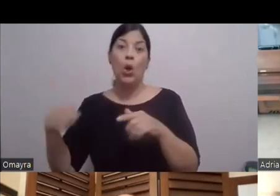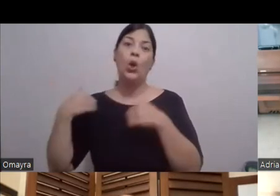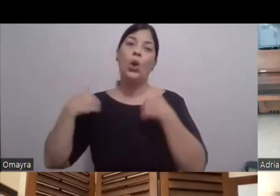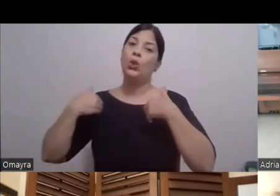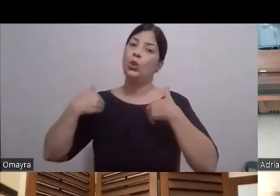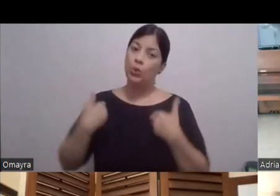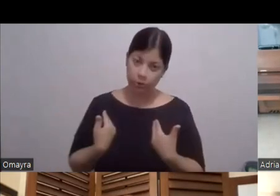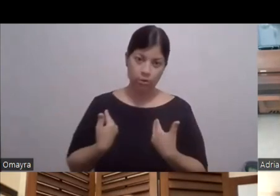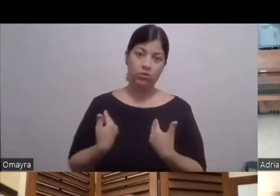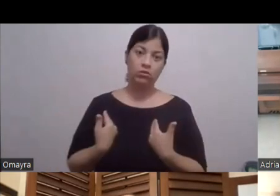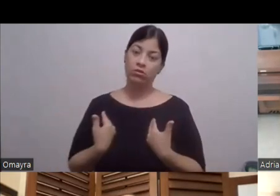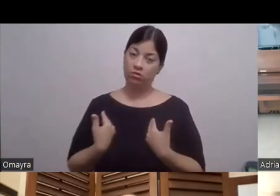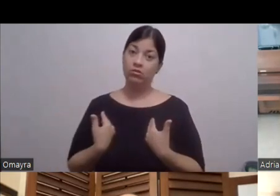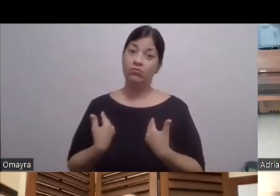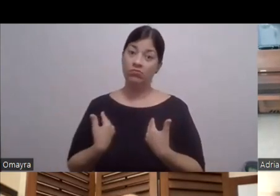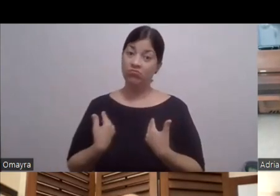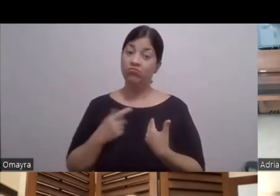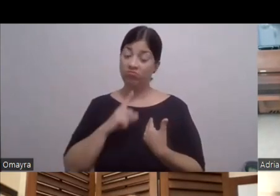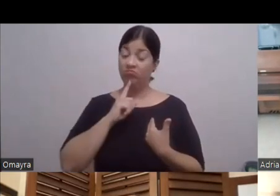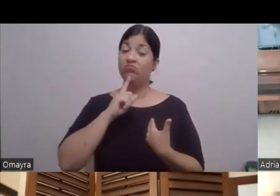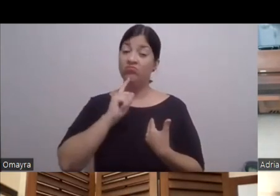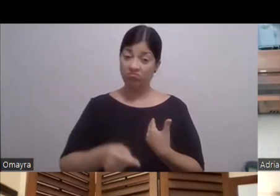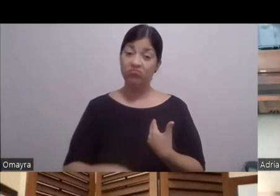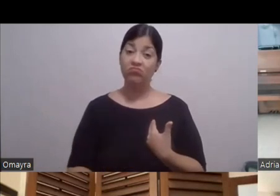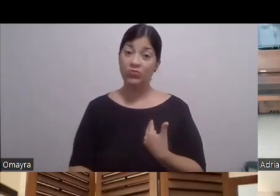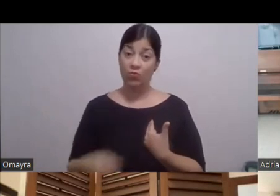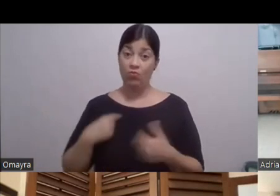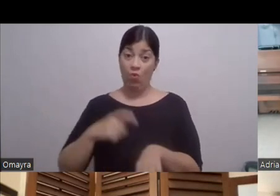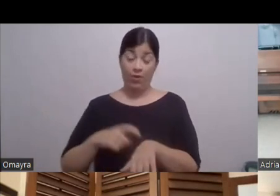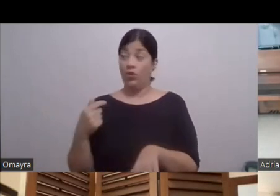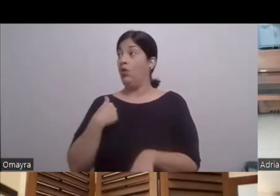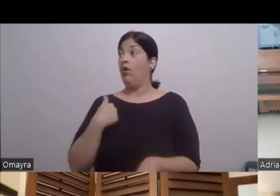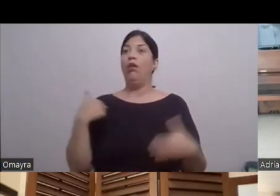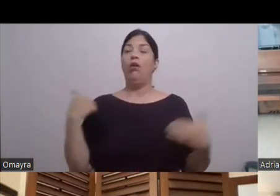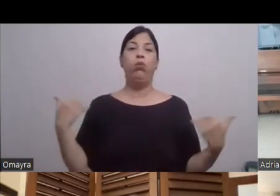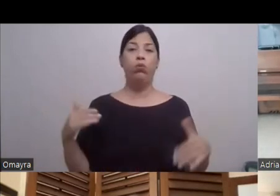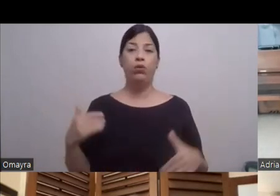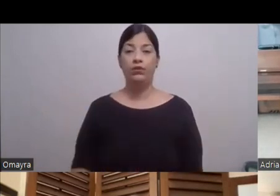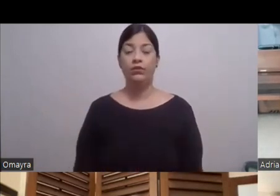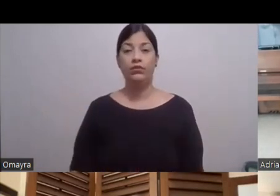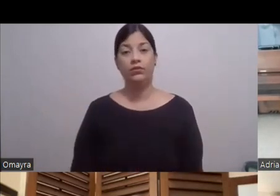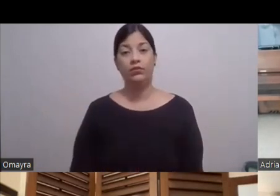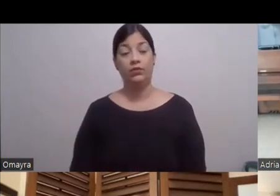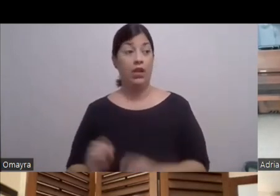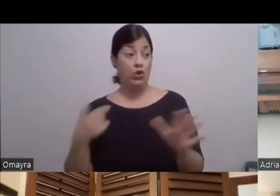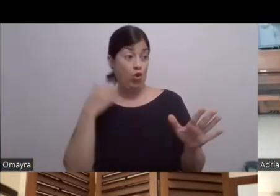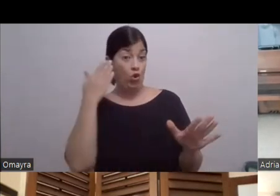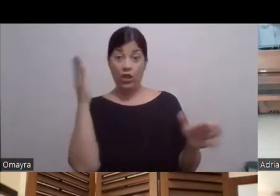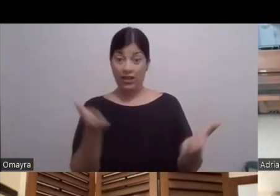a ser Súper Súper cansón Había un momento Que decía Ay Dios mío Entonces claro Yo no sé aquí Pero allá en México Si se sienta Una